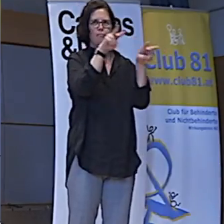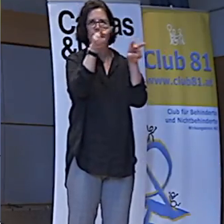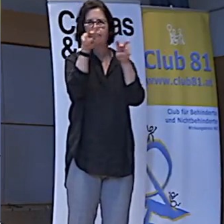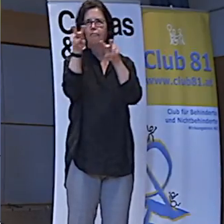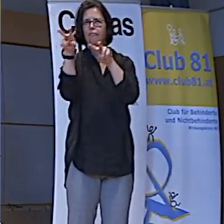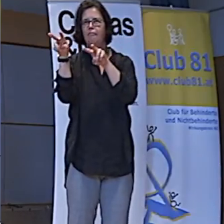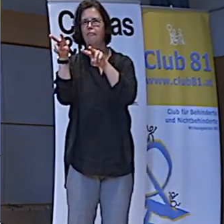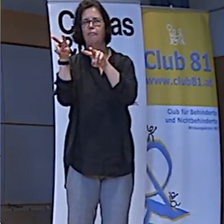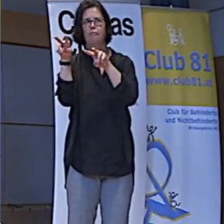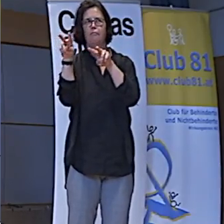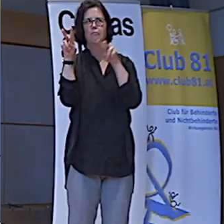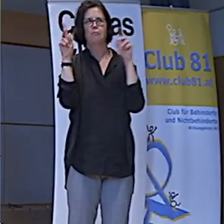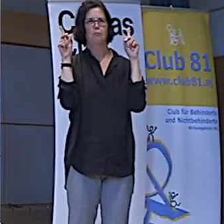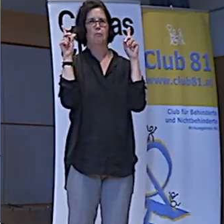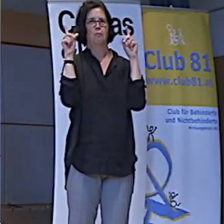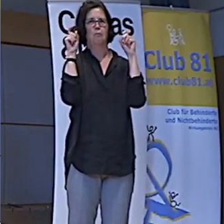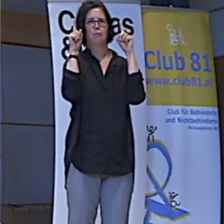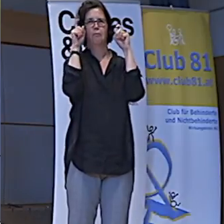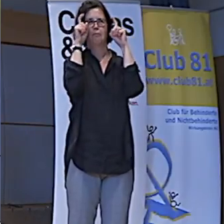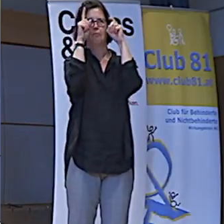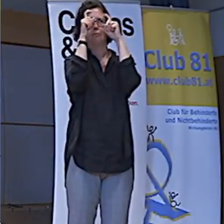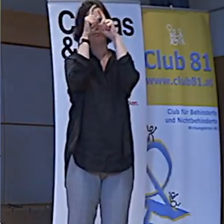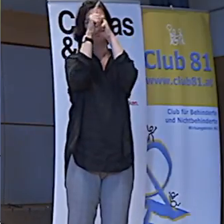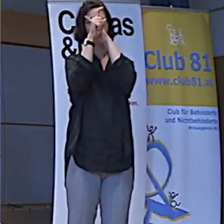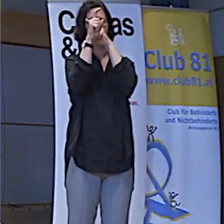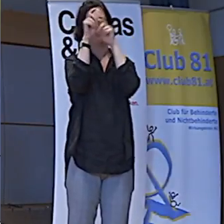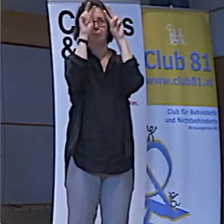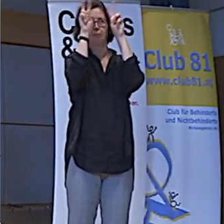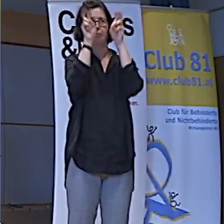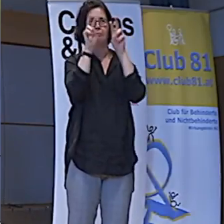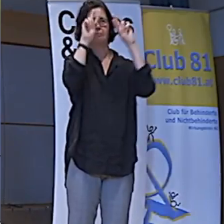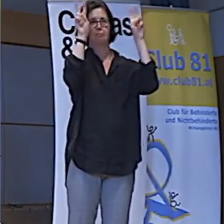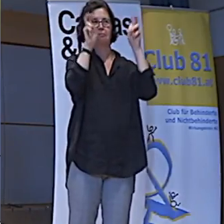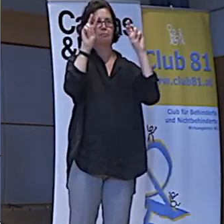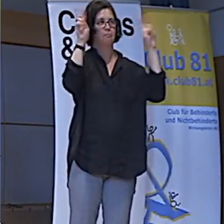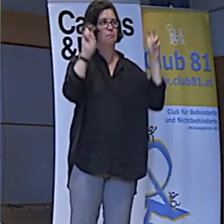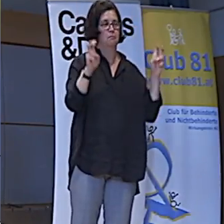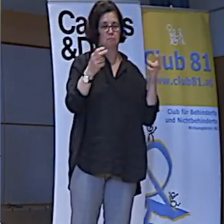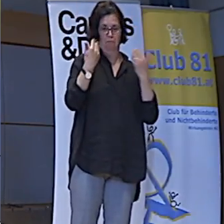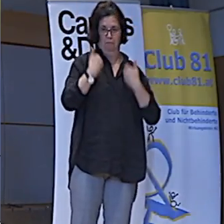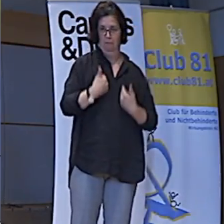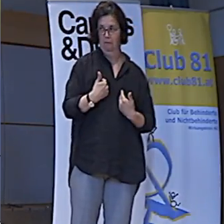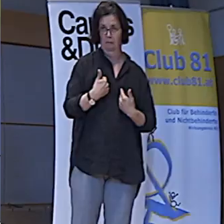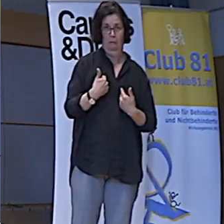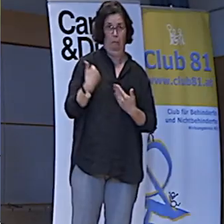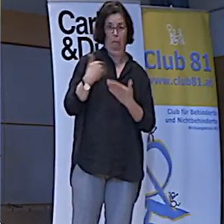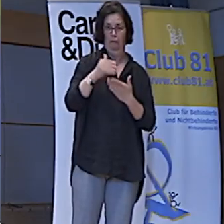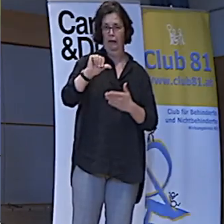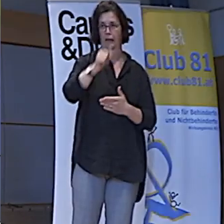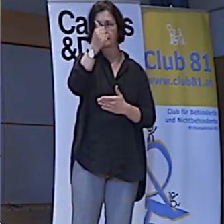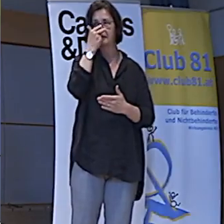viele Fragen auftauchen. Manche von euch haben vielleicht jemanden wie mich noch nie gesehen,